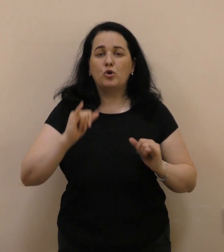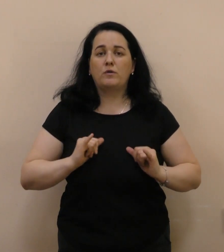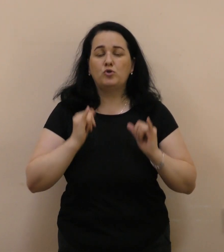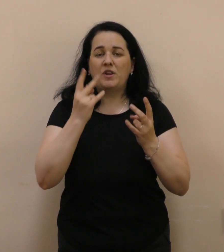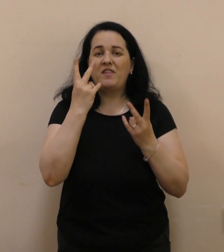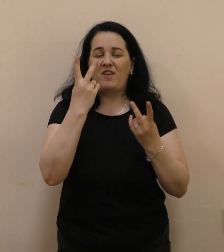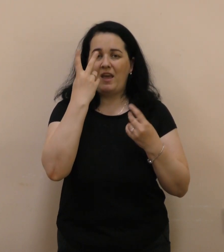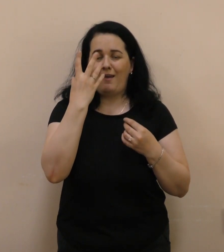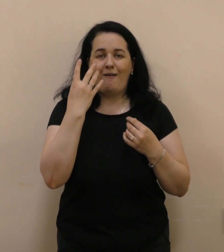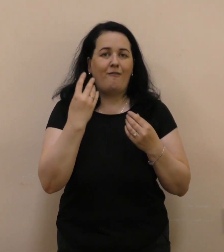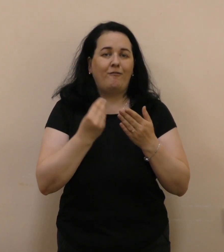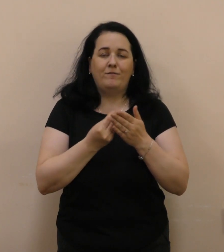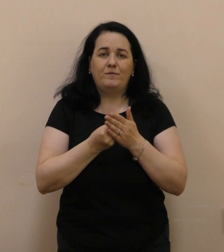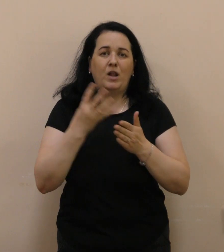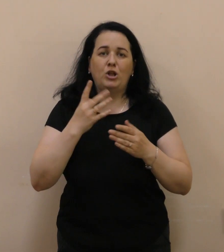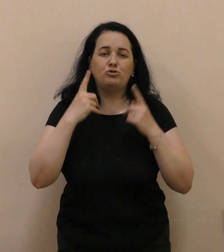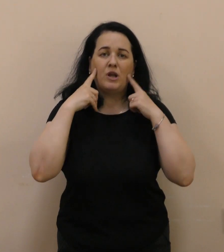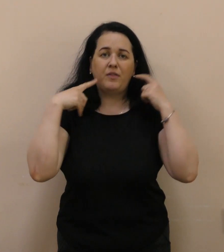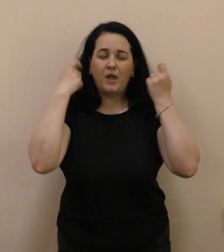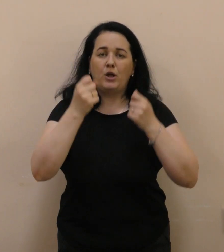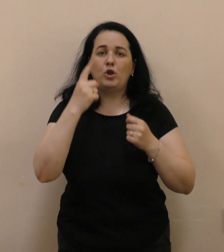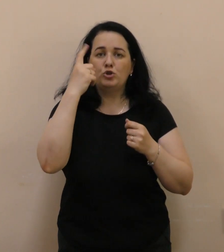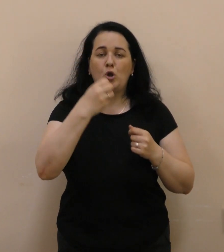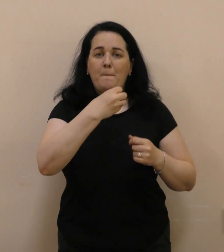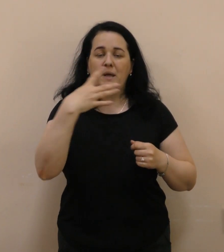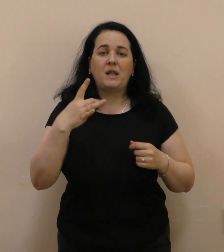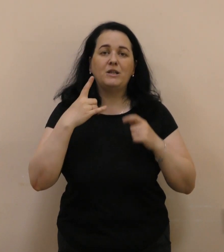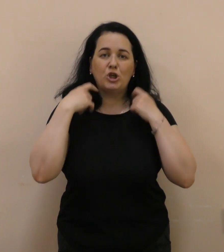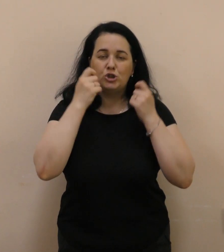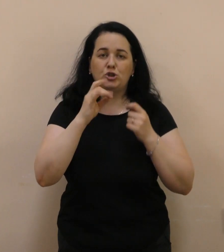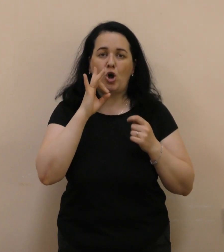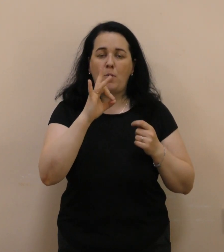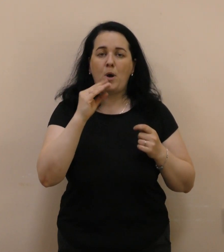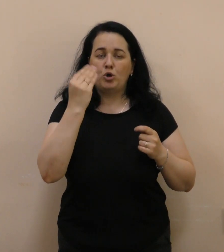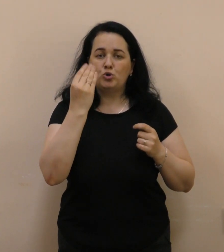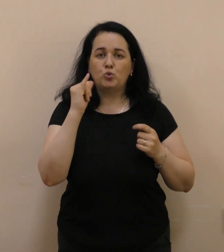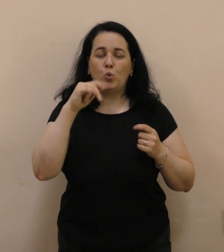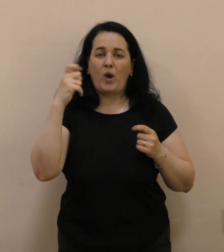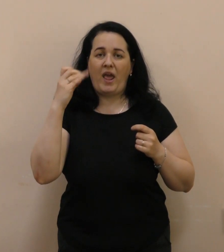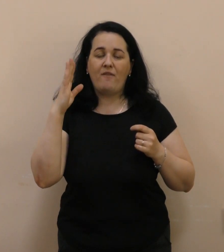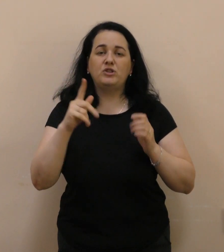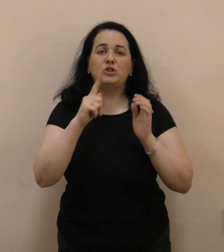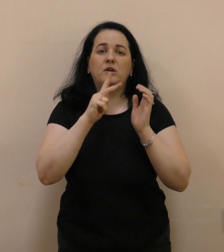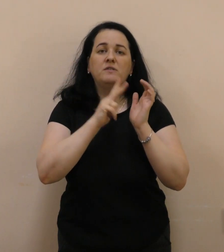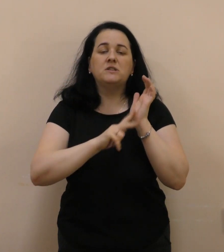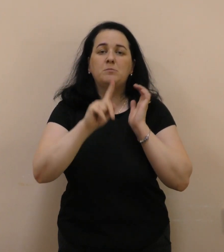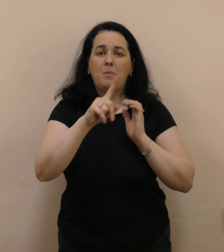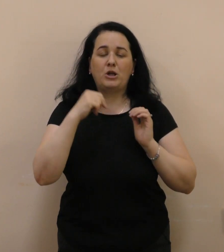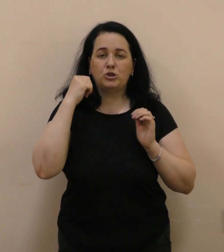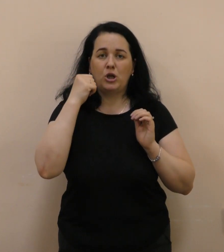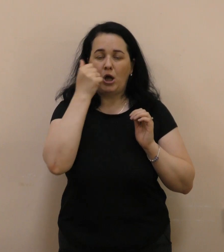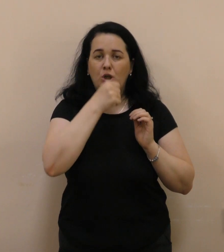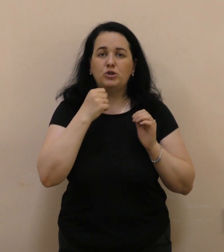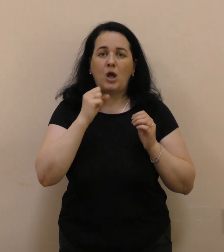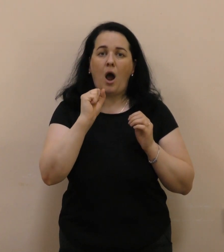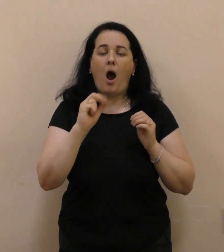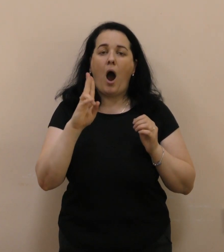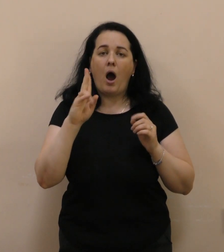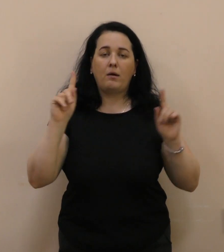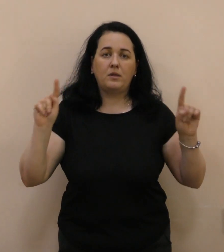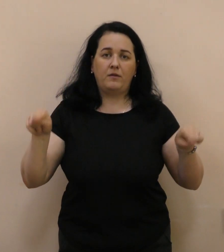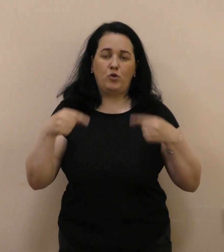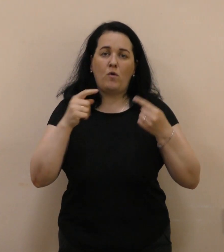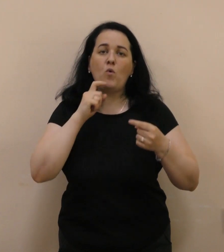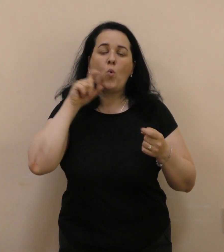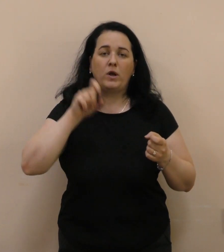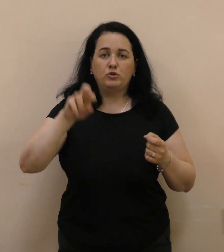величні дати. Це 115-та річниця від дня народження Романа Шухєвича і 81-та річниця проголошення акту відновлення української